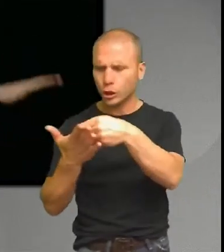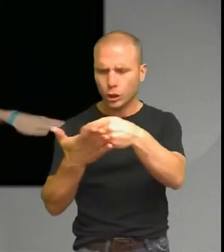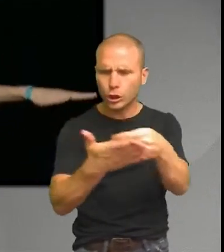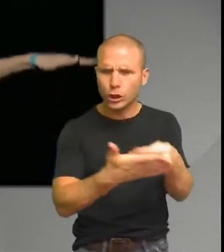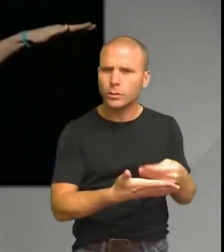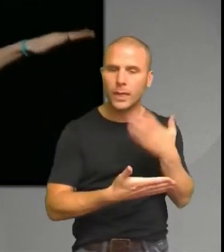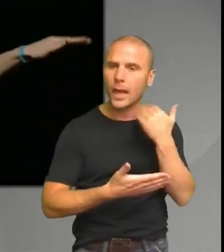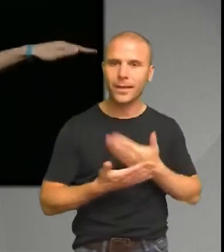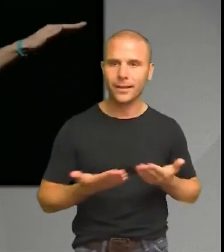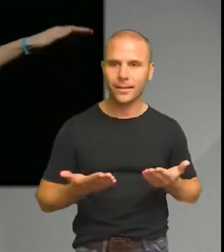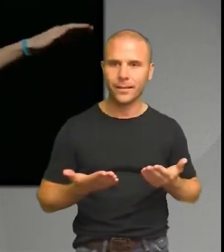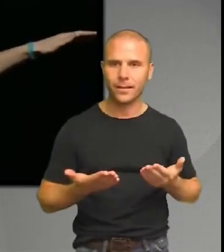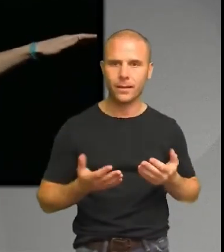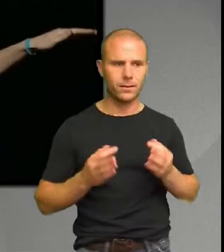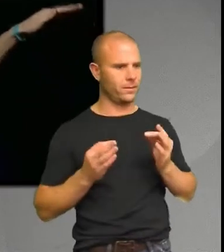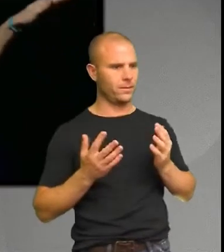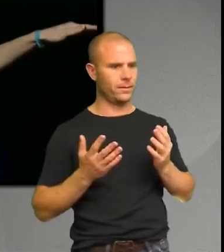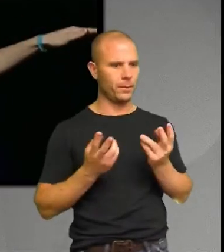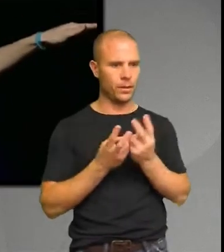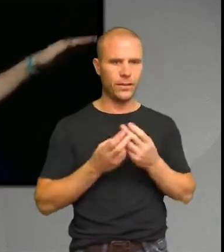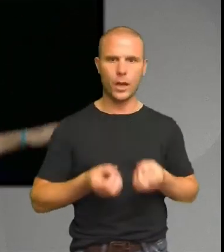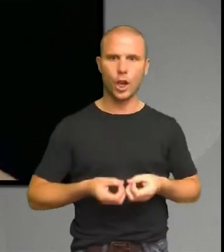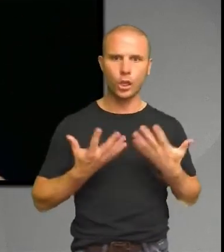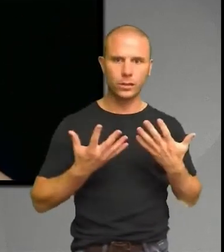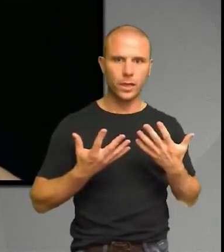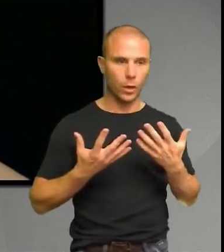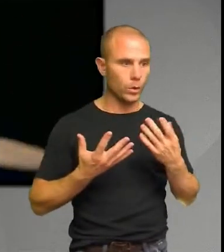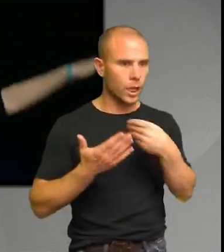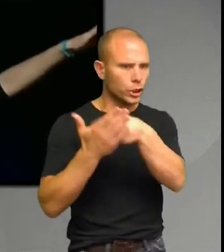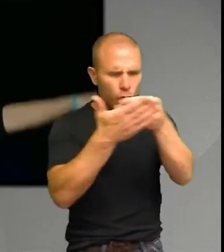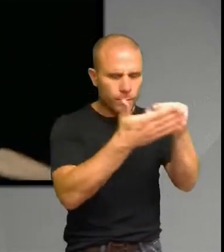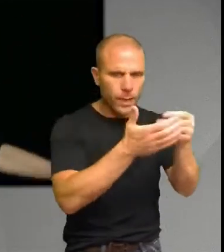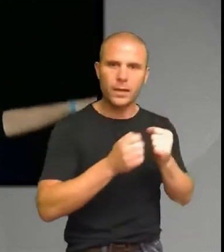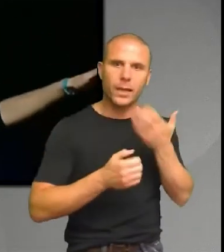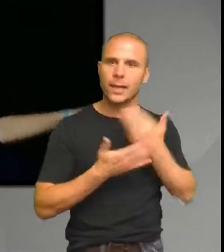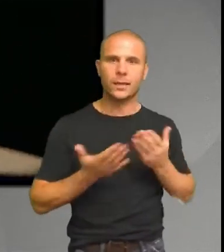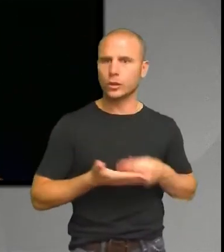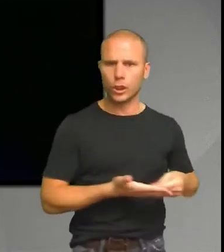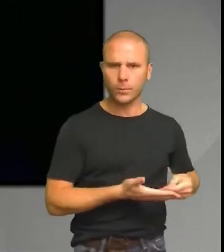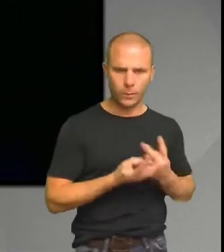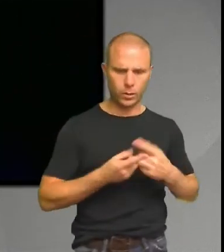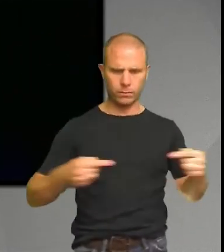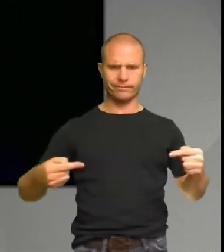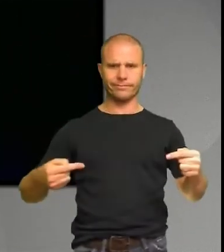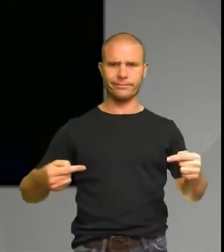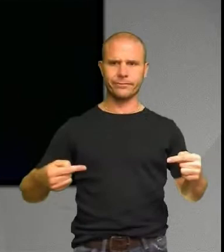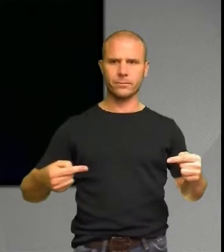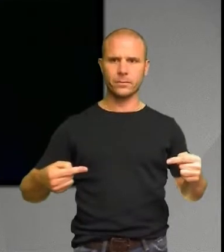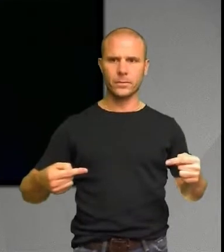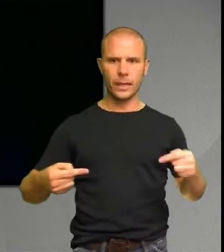Så för att lösa det som var våra problem just nu så ska vi konsumera. Men vi kan inte konsumera längre. Då är det någonting, något strukturellt någonstans som vi måste